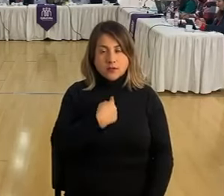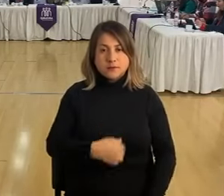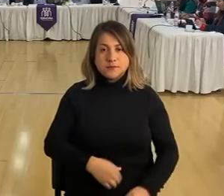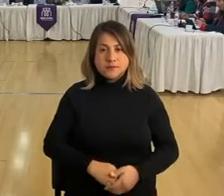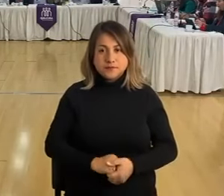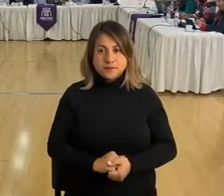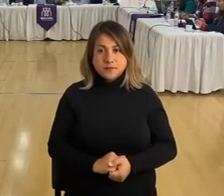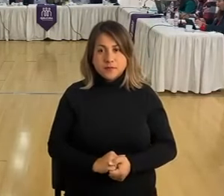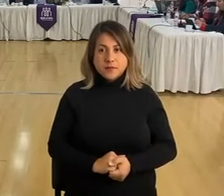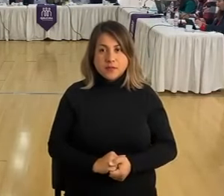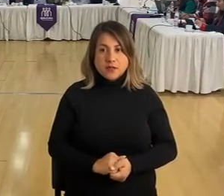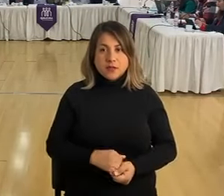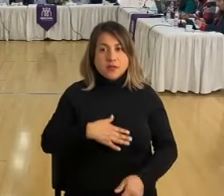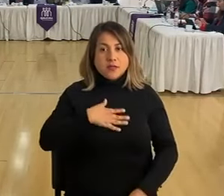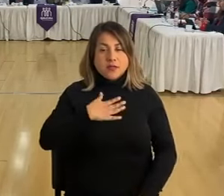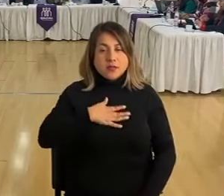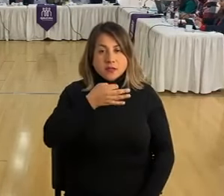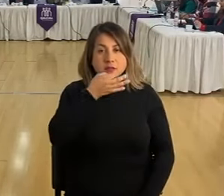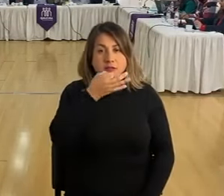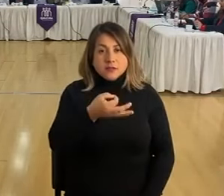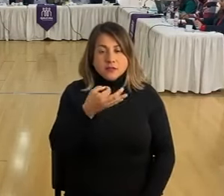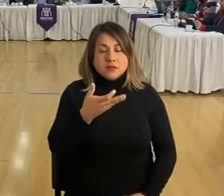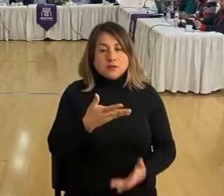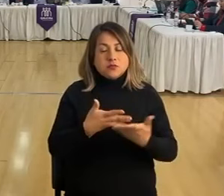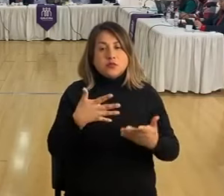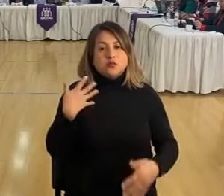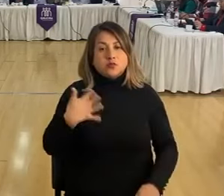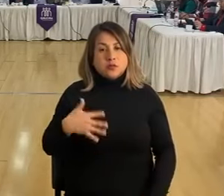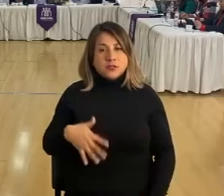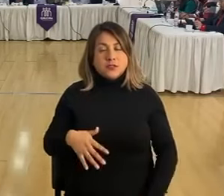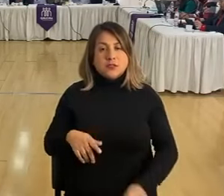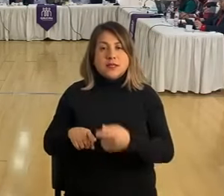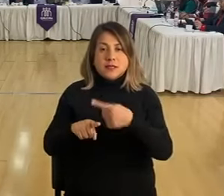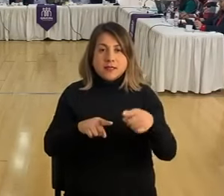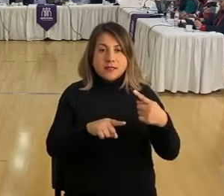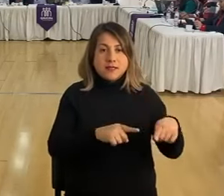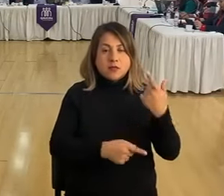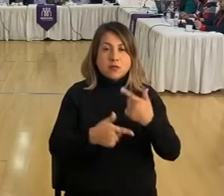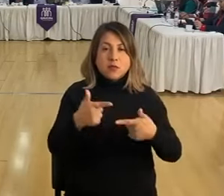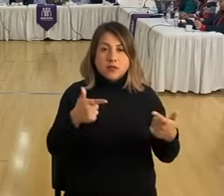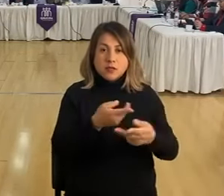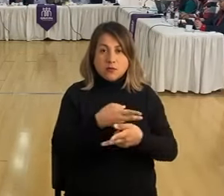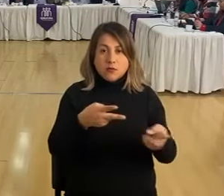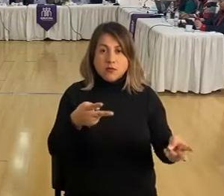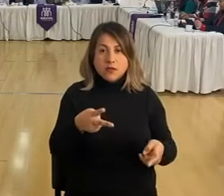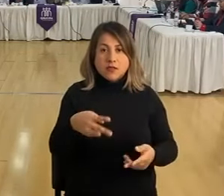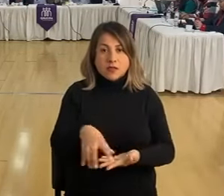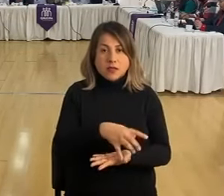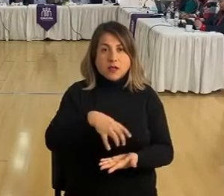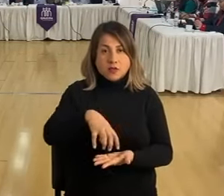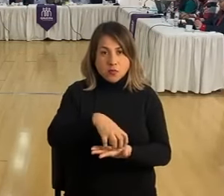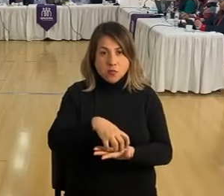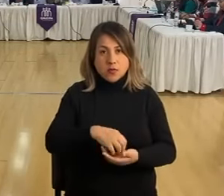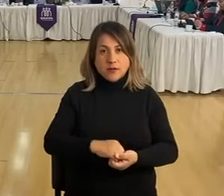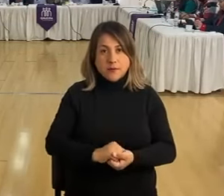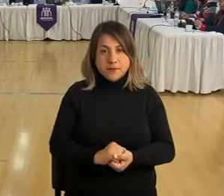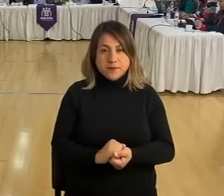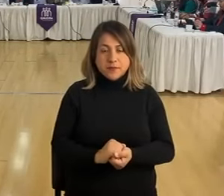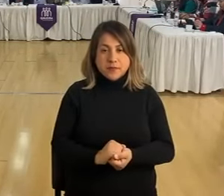Y quiero mencionar que es súper importante para las diferentes políticas públicas de la Comuna que